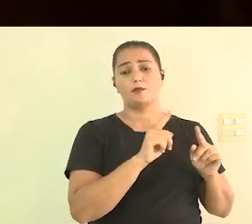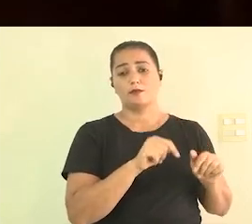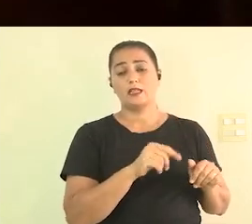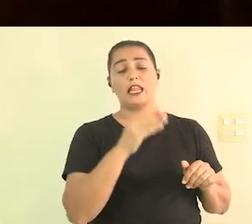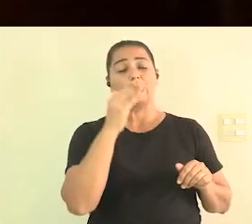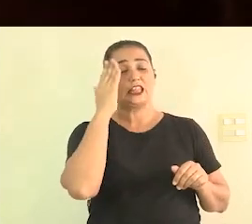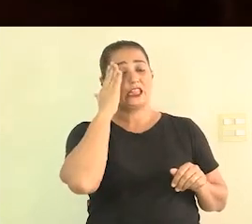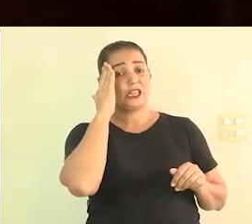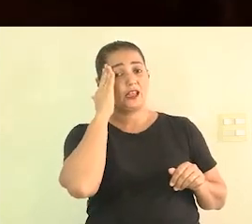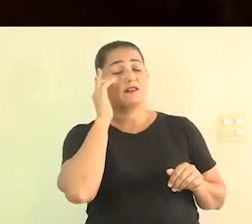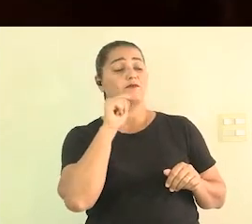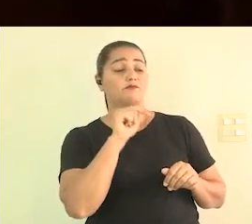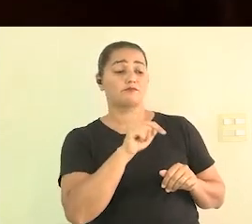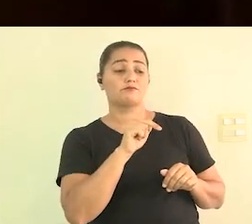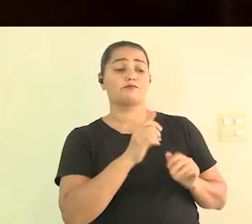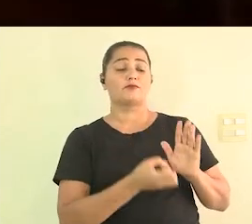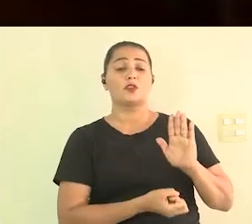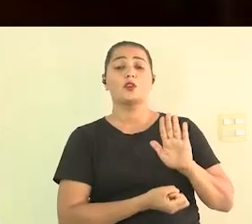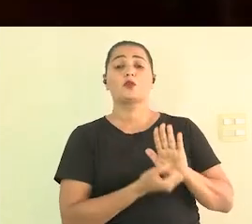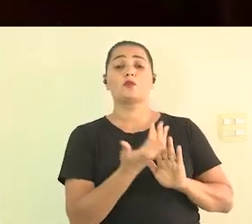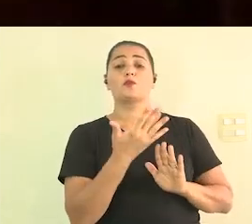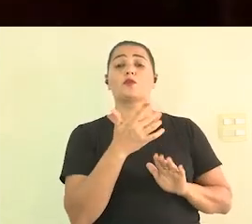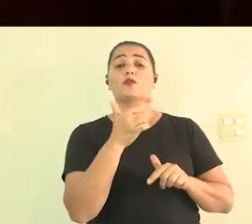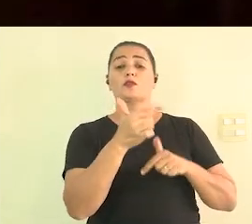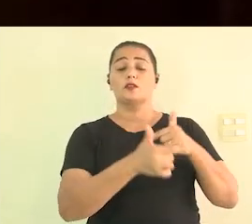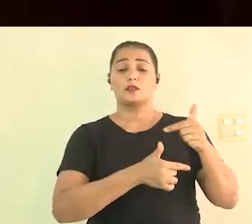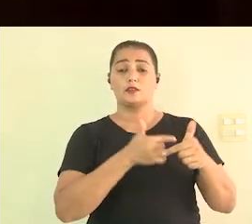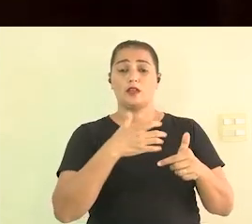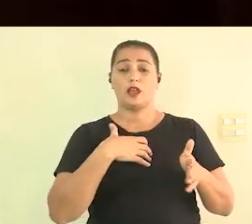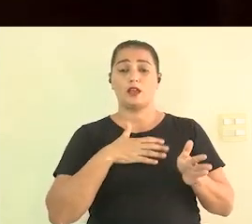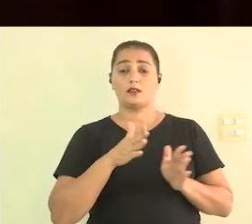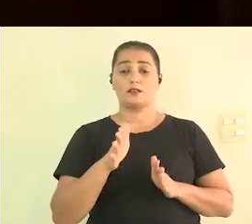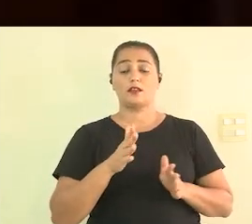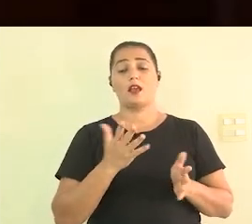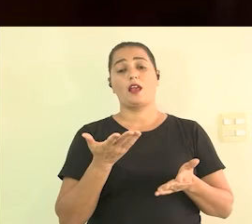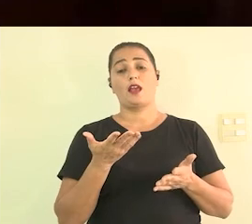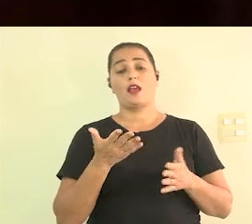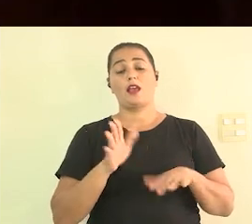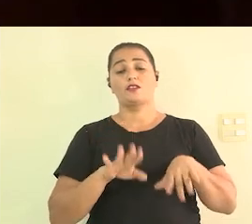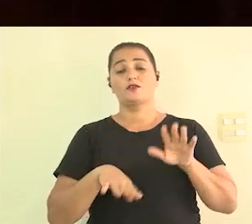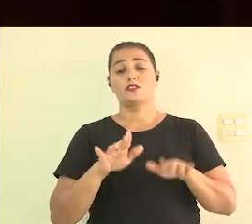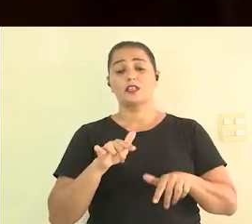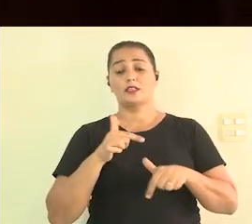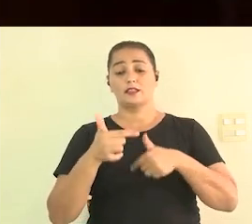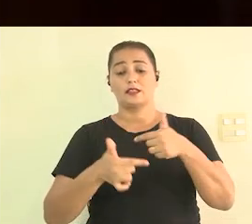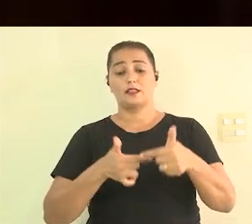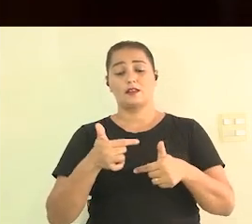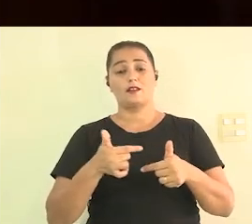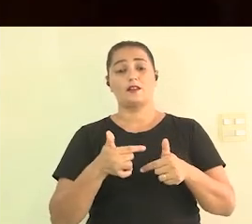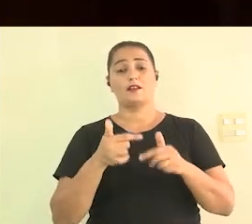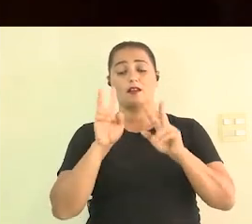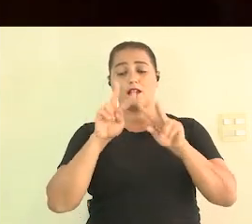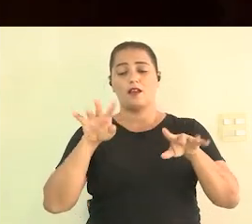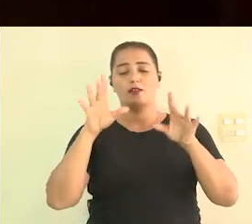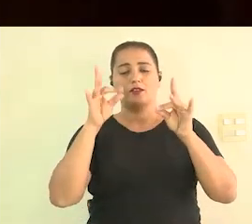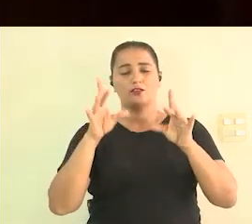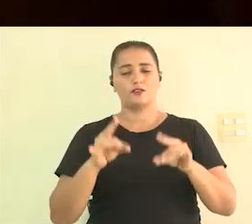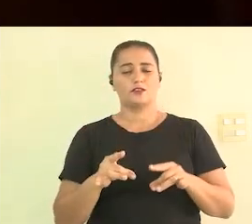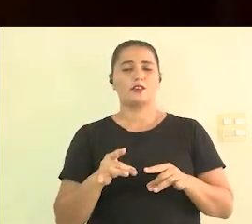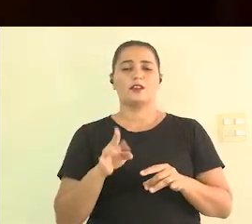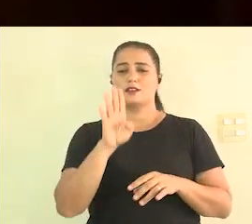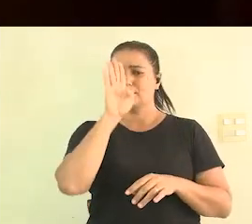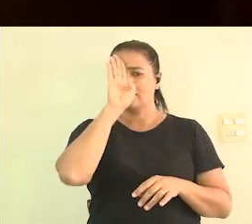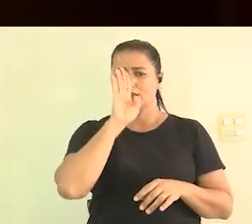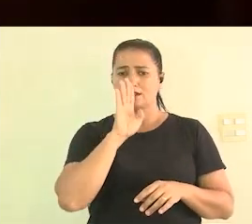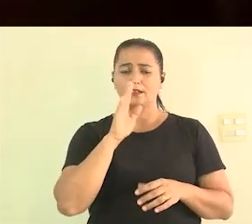acessível a gente às vezes até trabalha a minha audiodescrição é de graça e aí a gente paga o consultor ou ganha muito pouquinho só para